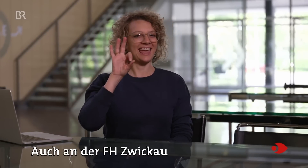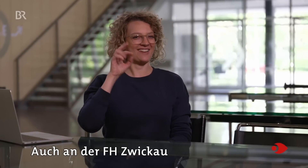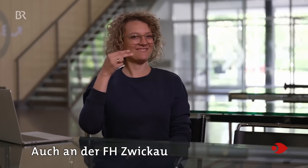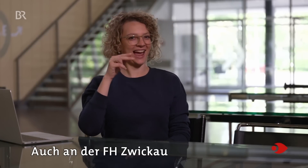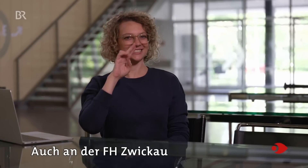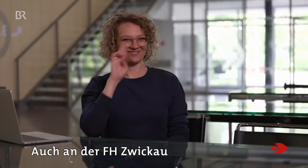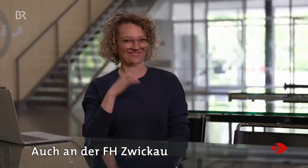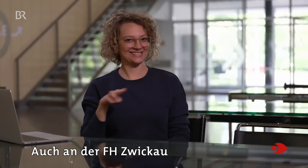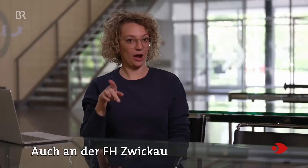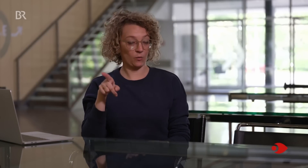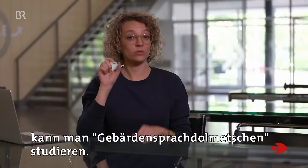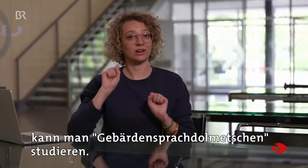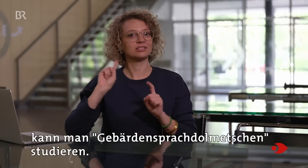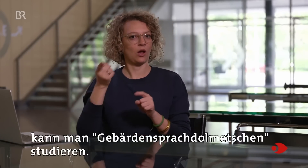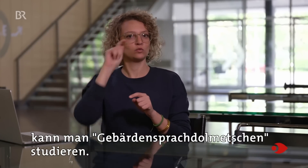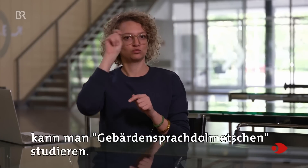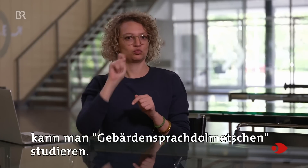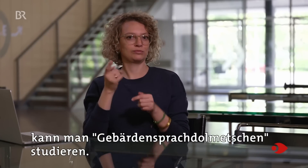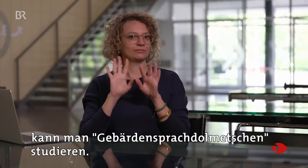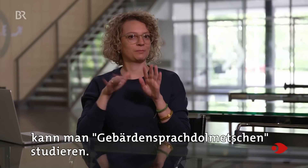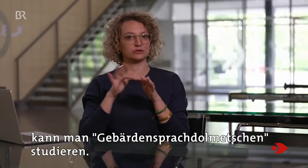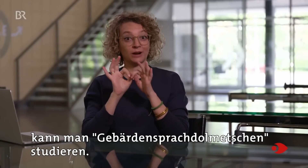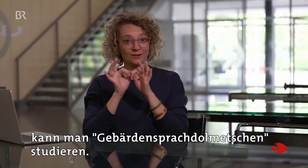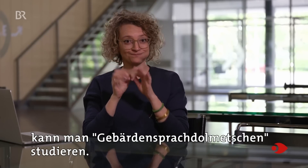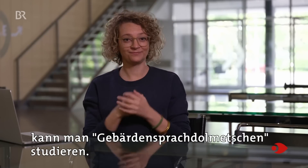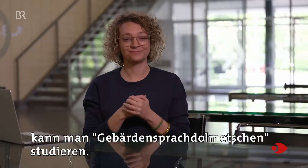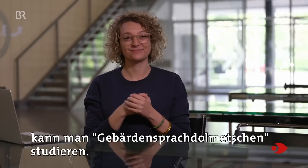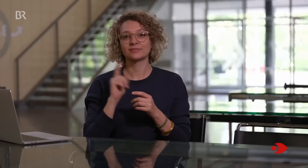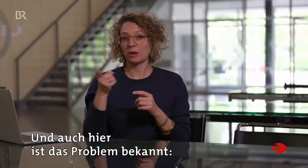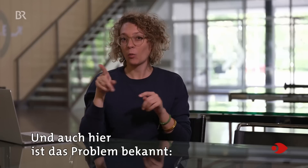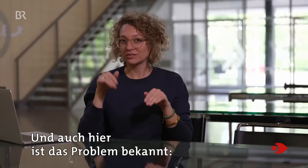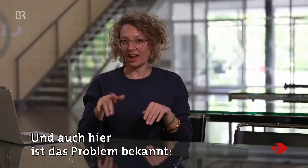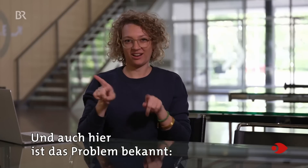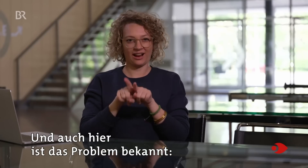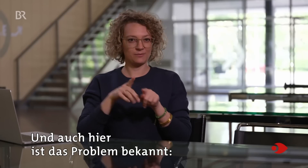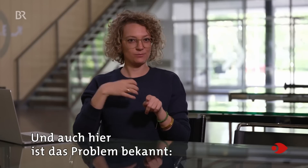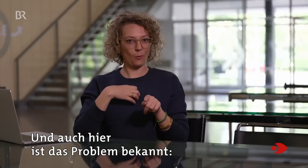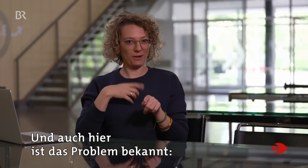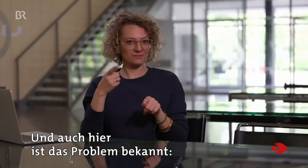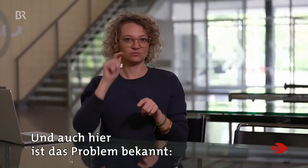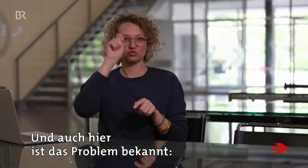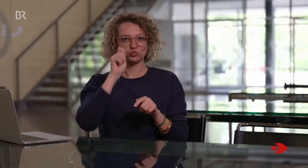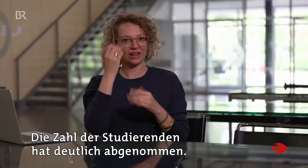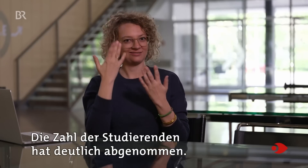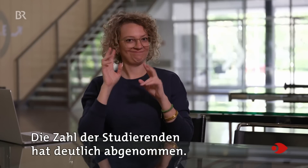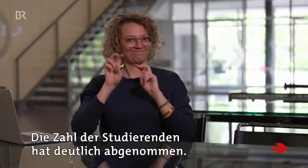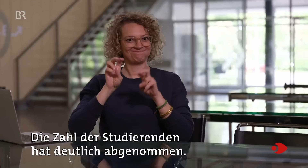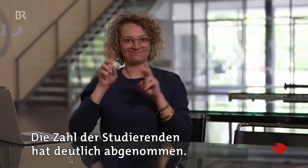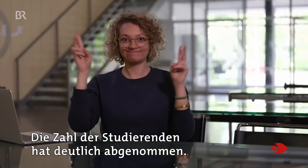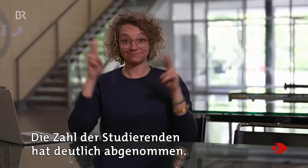Auch an der FH Zwickau kann man Gebärdensprachdolmetschen studieren. Und auch hier ist das Problem bekannt. Die Zahl der Studierenden hat